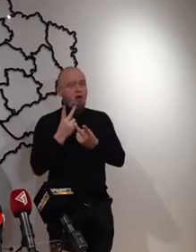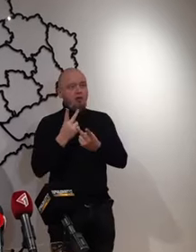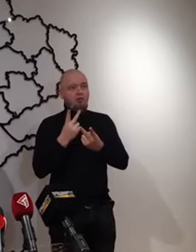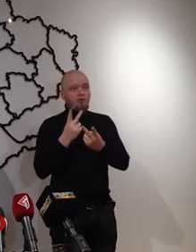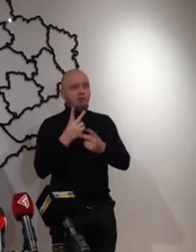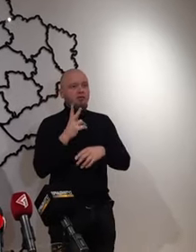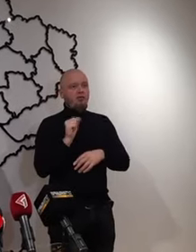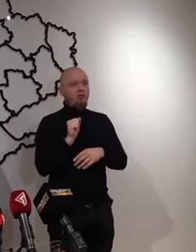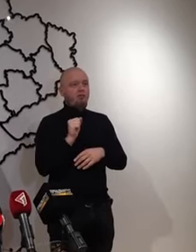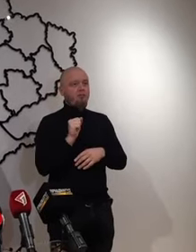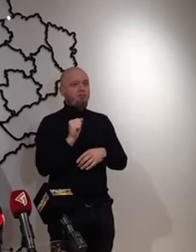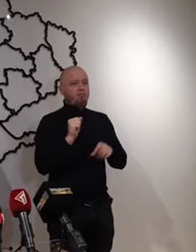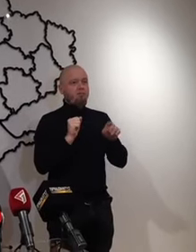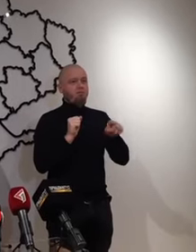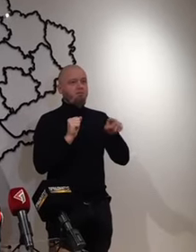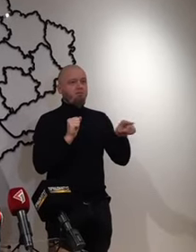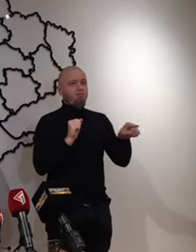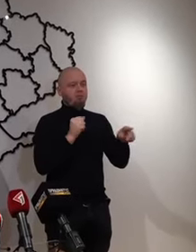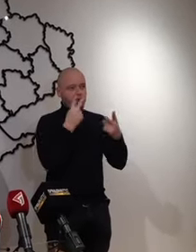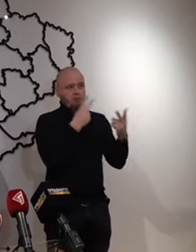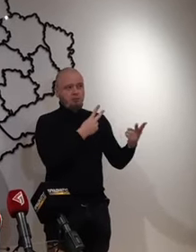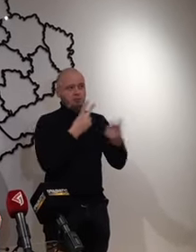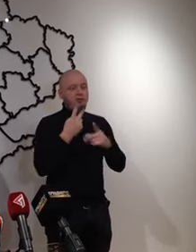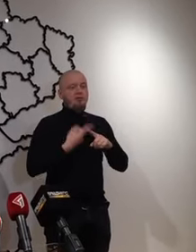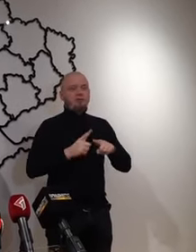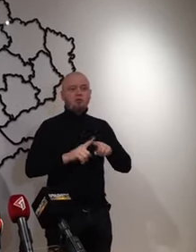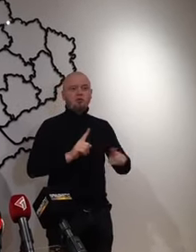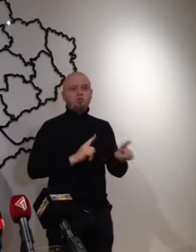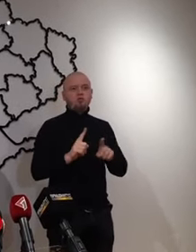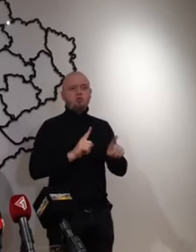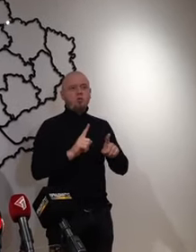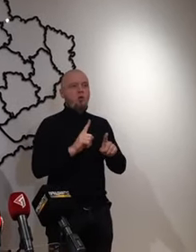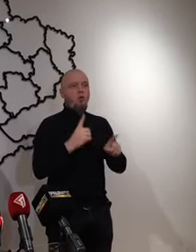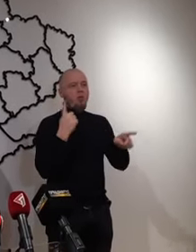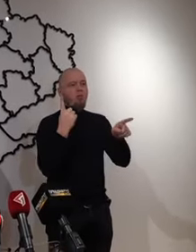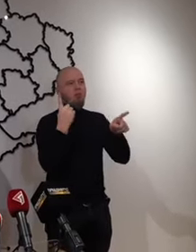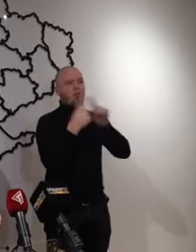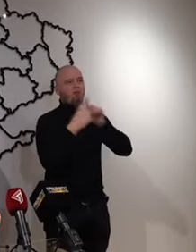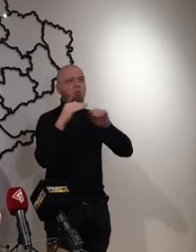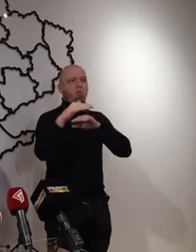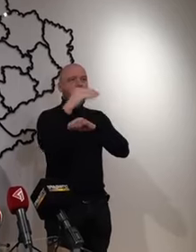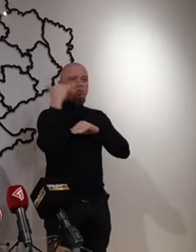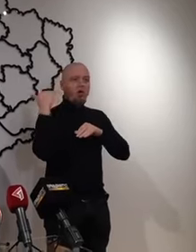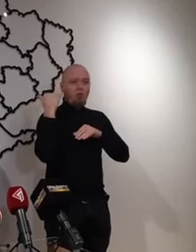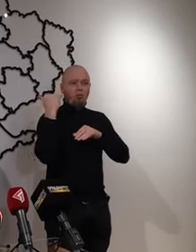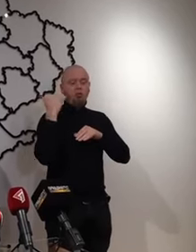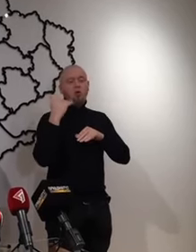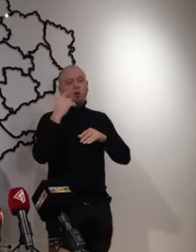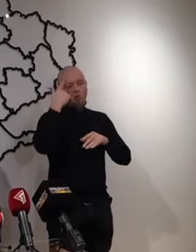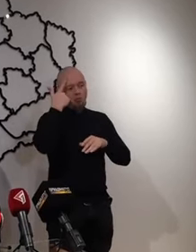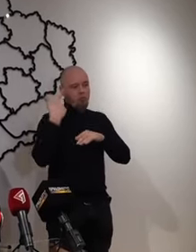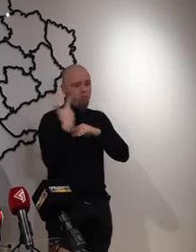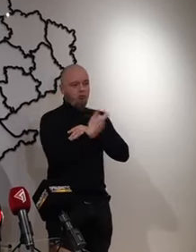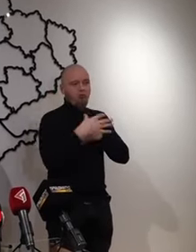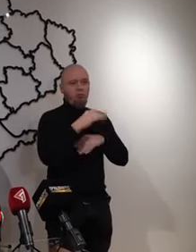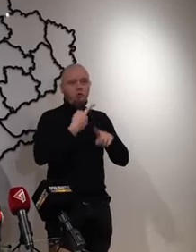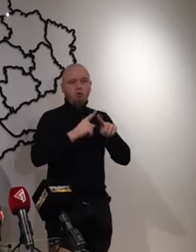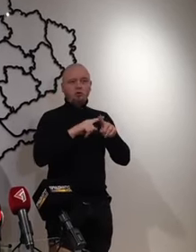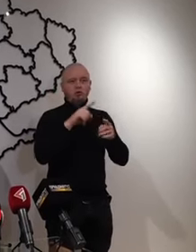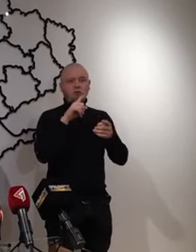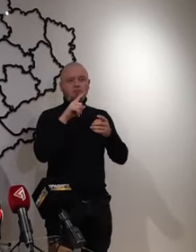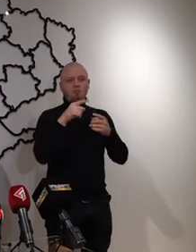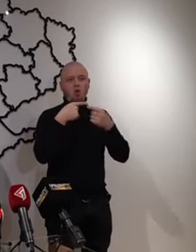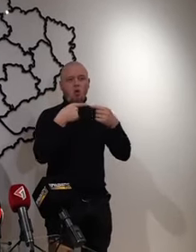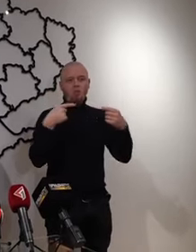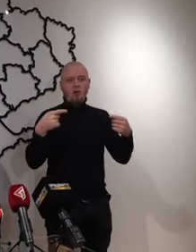те, що порисується по негу, повідомляти про ті об'єкти в